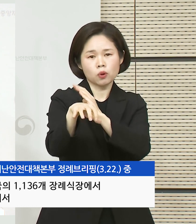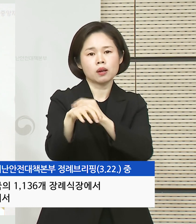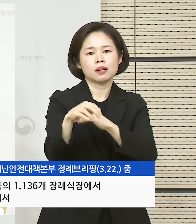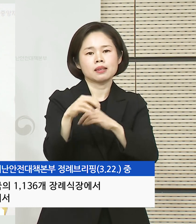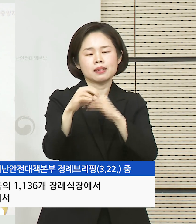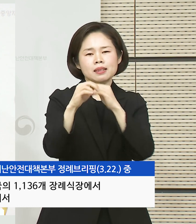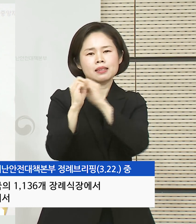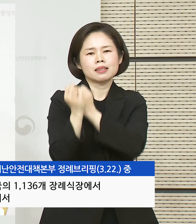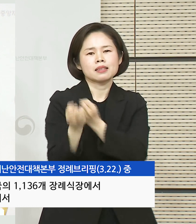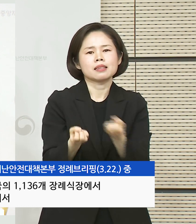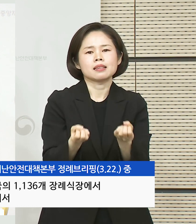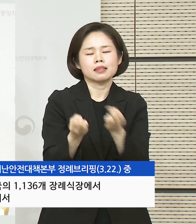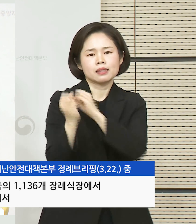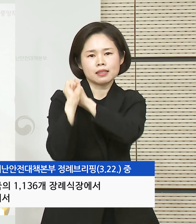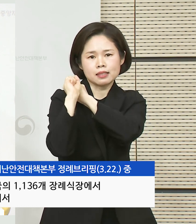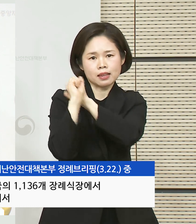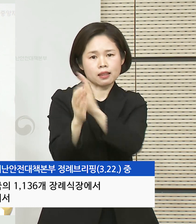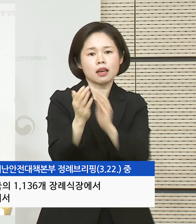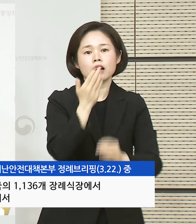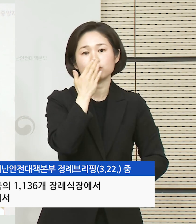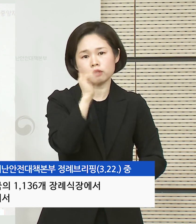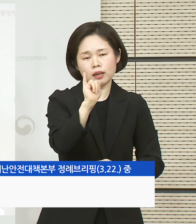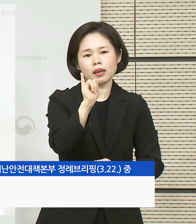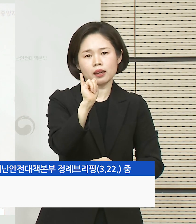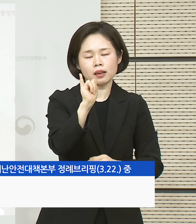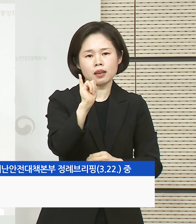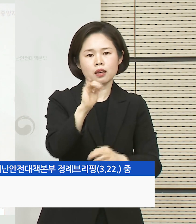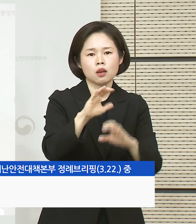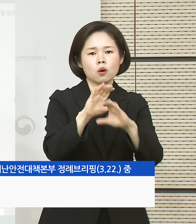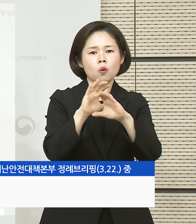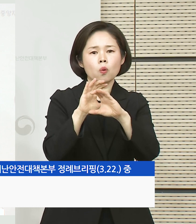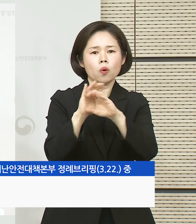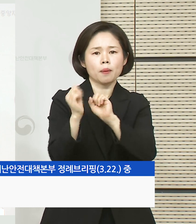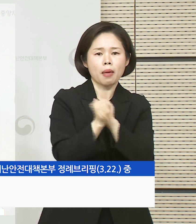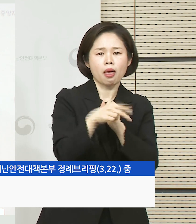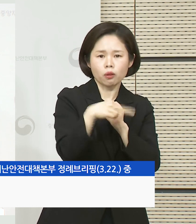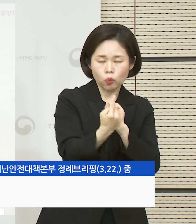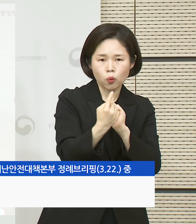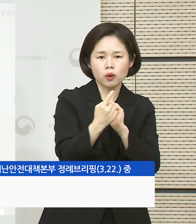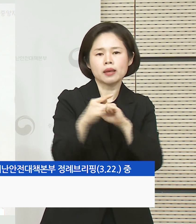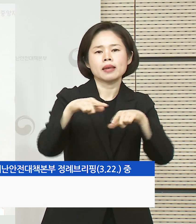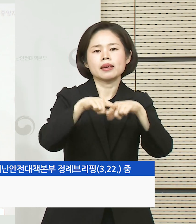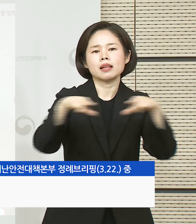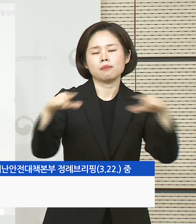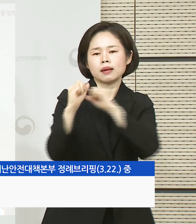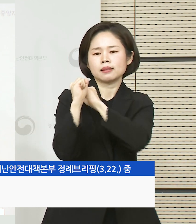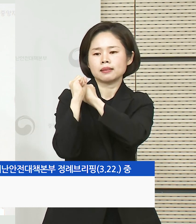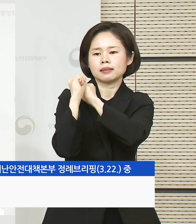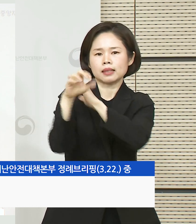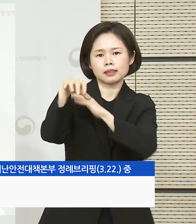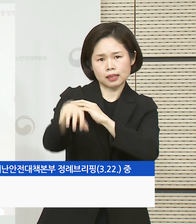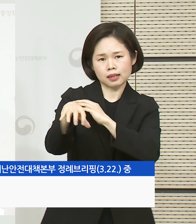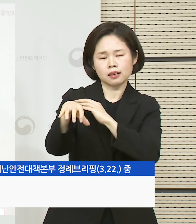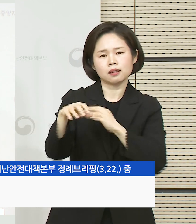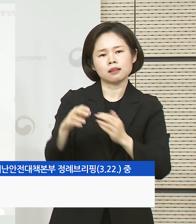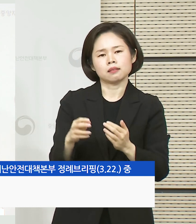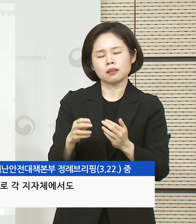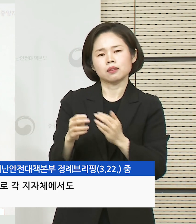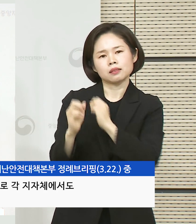있도록 지자체를 통해 모든 장례식장에서 코로나 사망자 장례를 수용하도록 요청하였습니다.